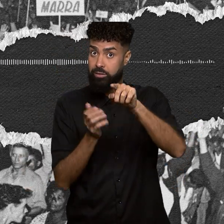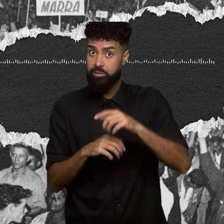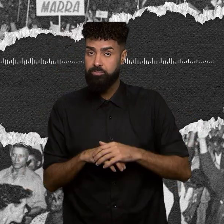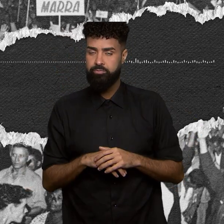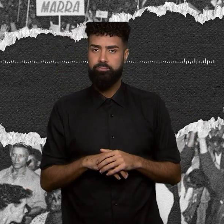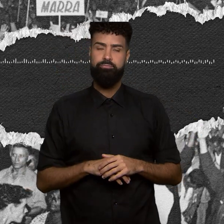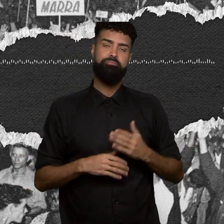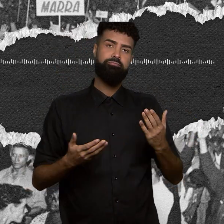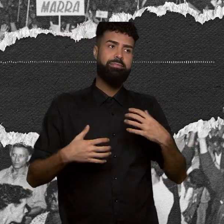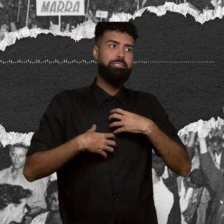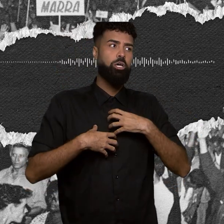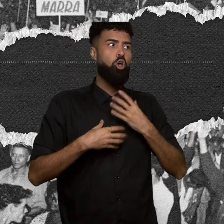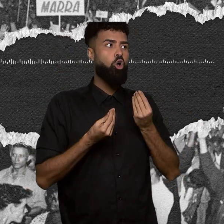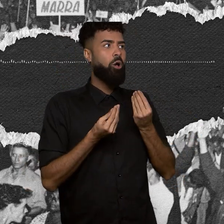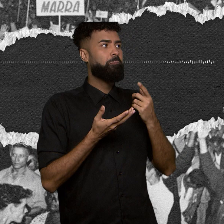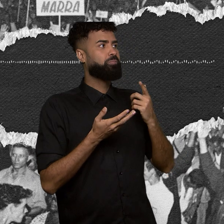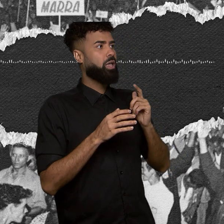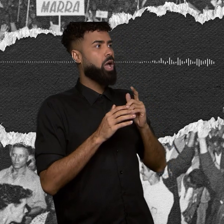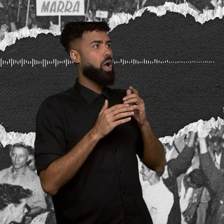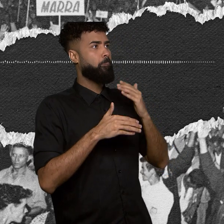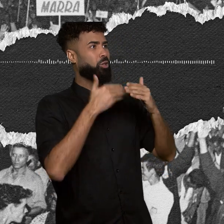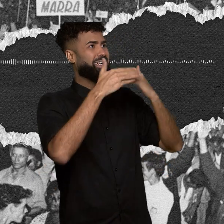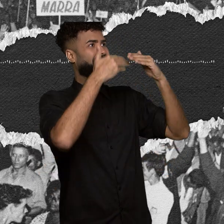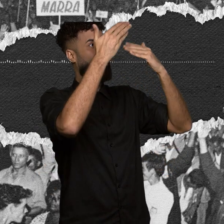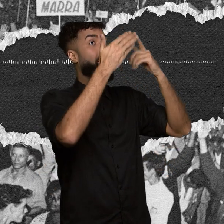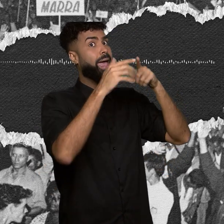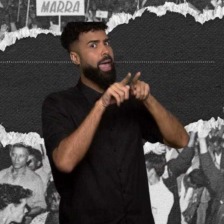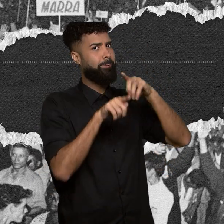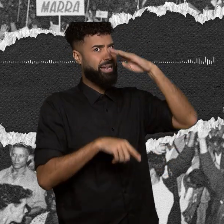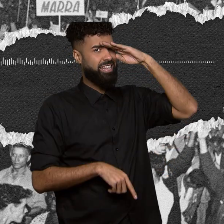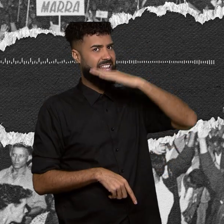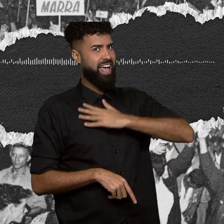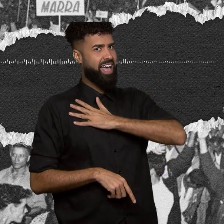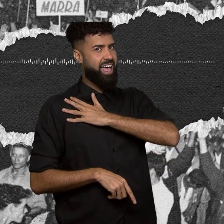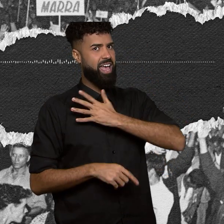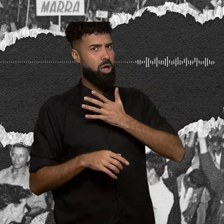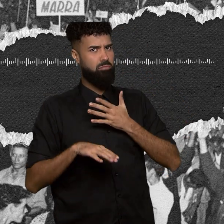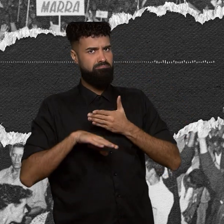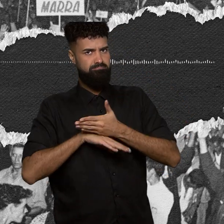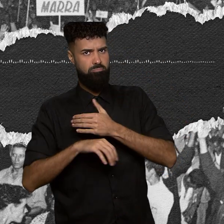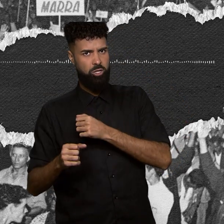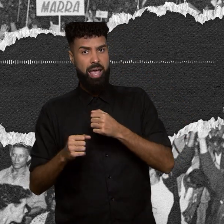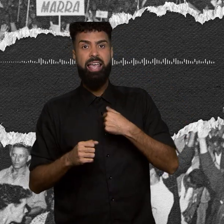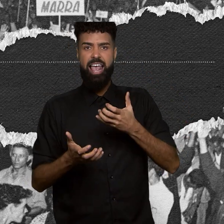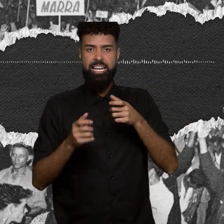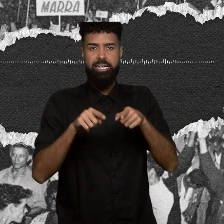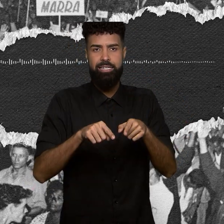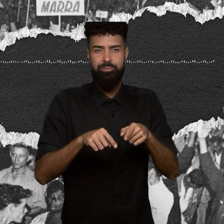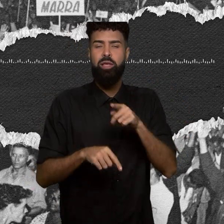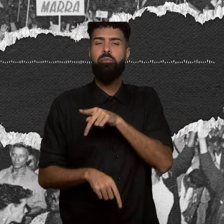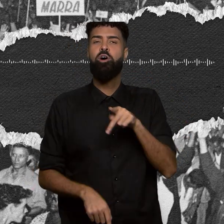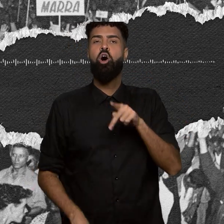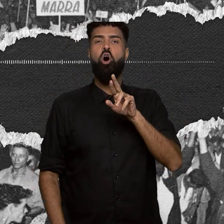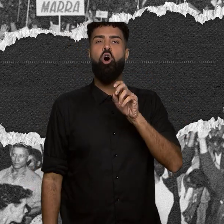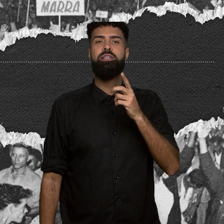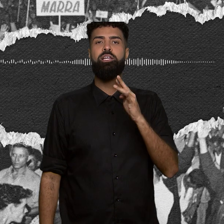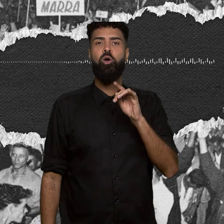modernização era também um norte importante para os militares que assumiram o poder. O professor Rodrigo Pato, da Universidade Federal de Minas Gerais,